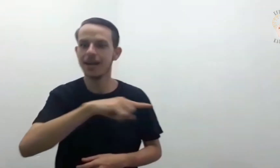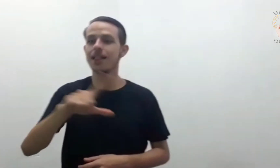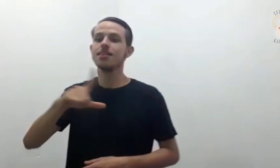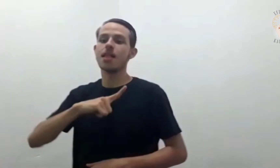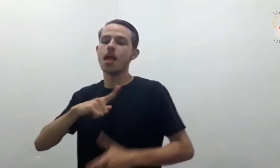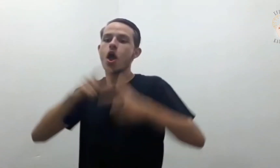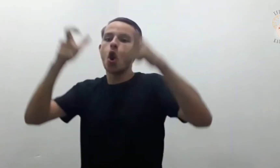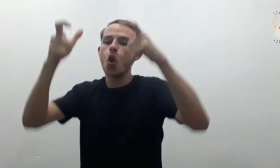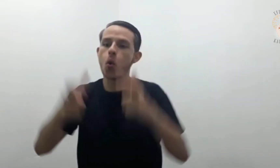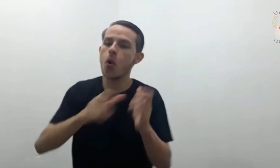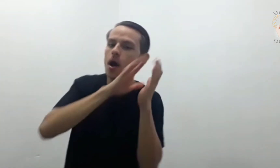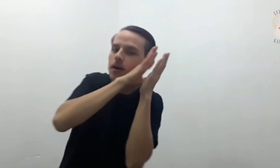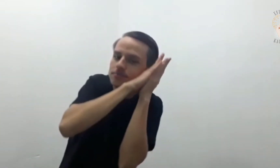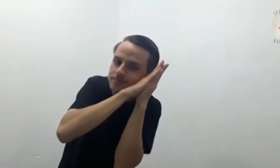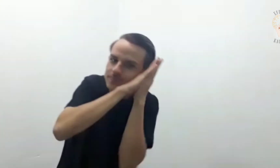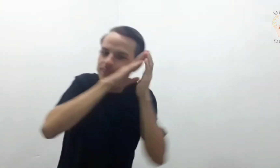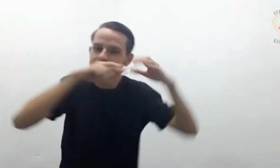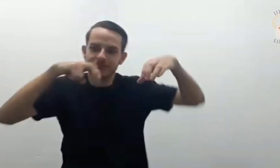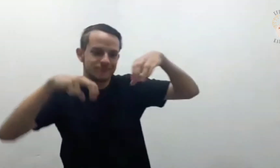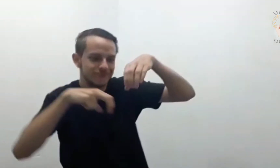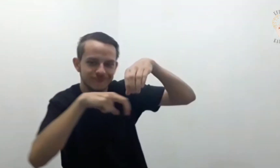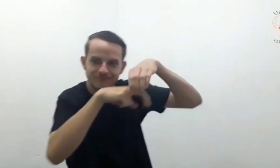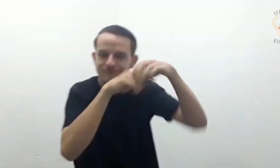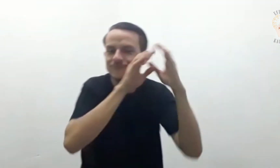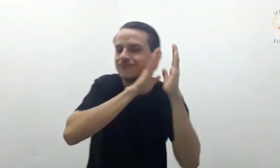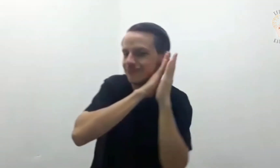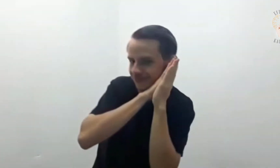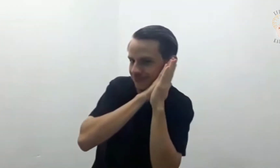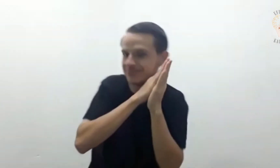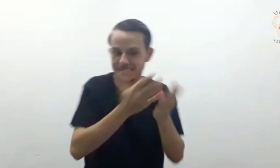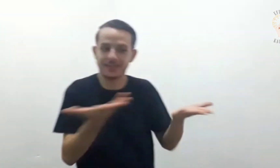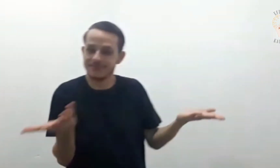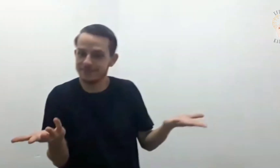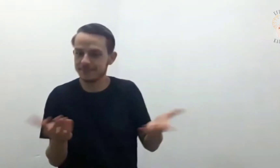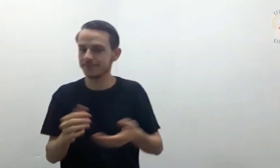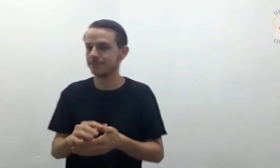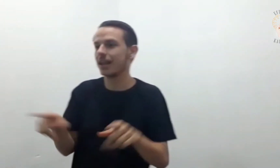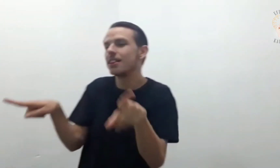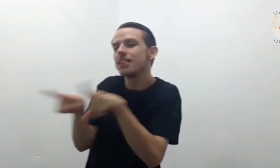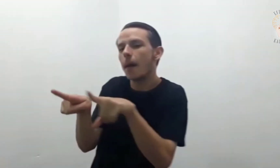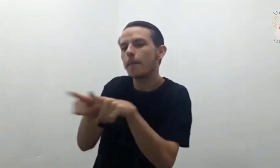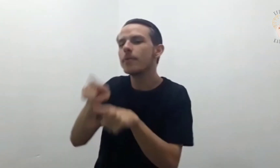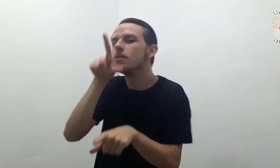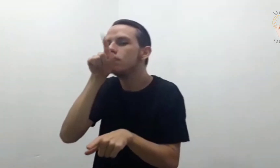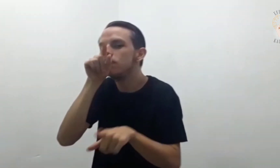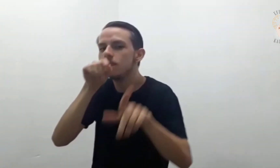os pássaros têm ninhos